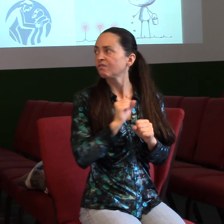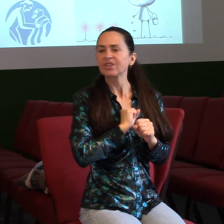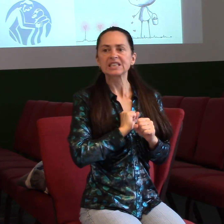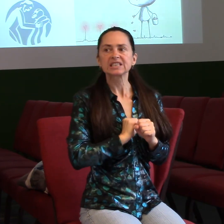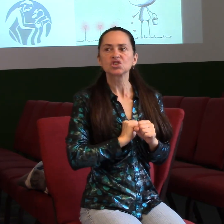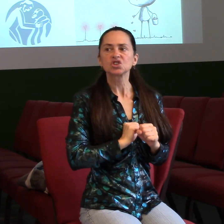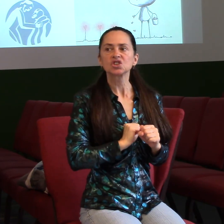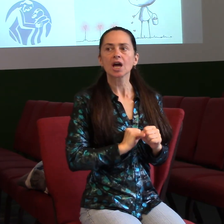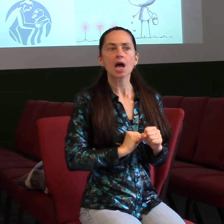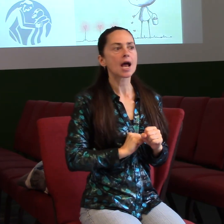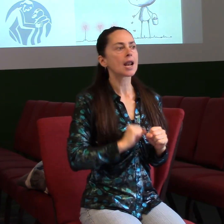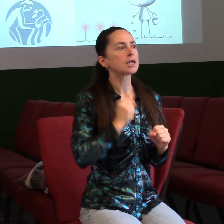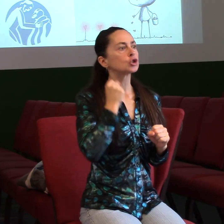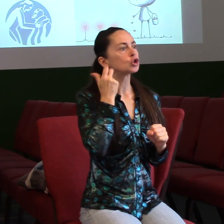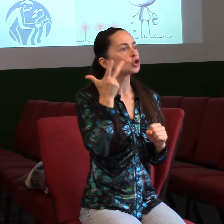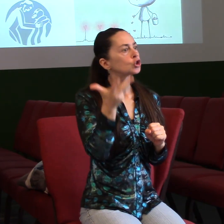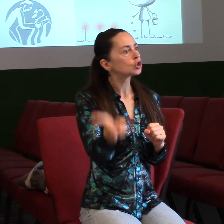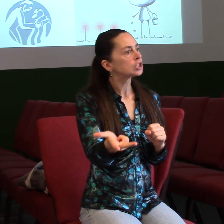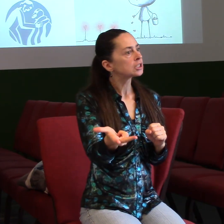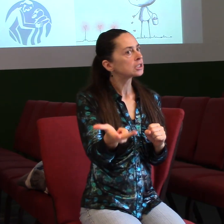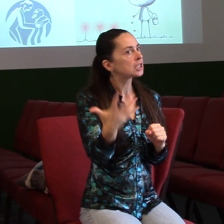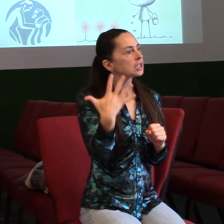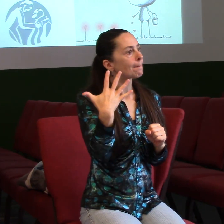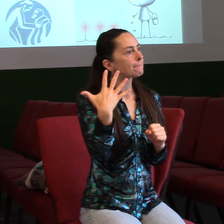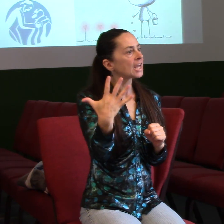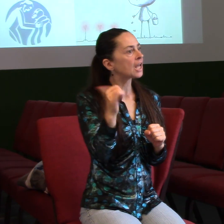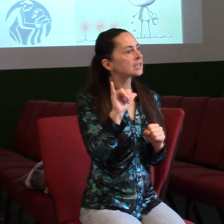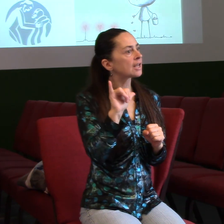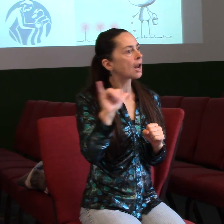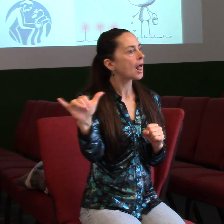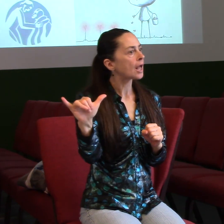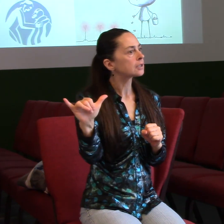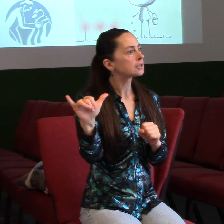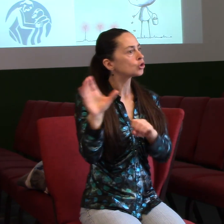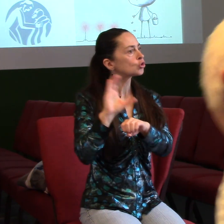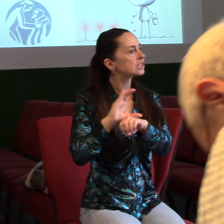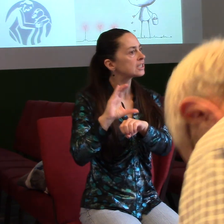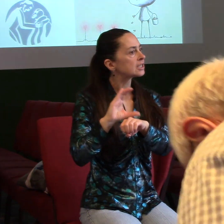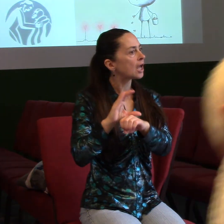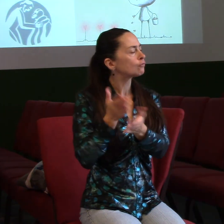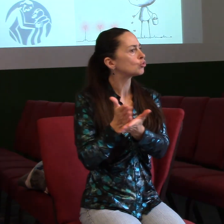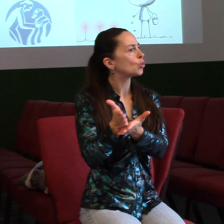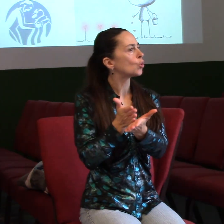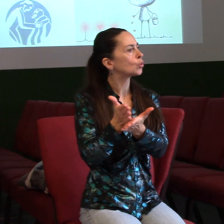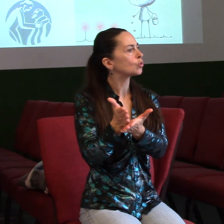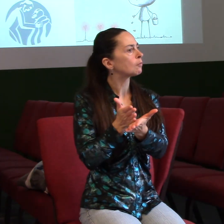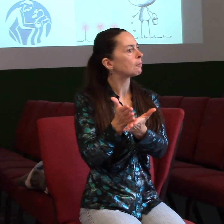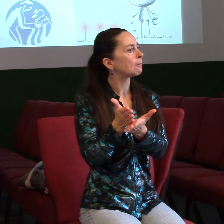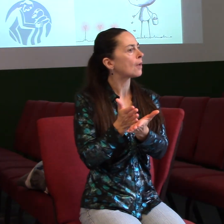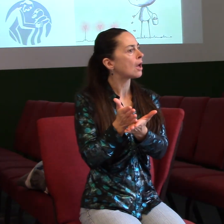Je to třicet let? Sloužit v círky třicet pět od patnácti? Třicet pět let prostě radit lidem v jejich problémech.